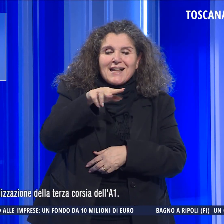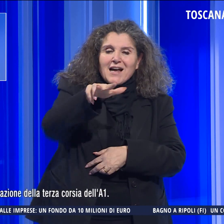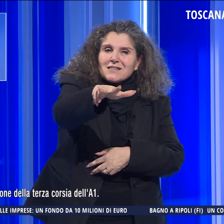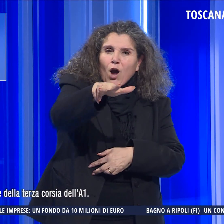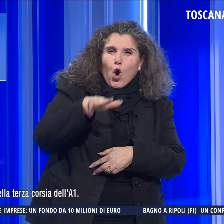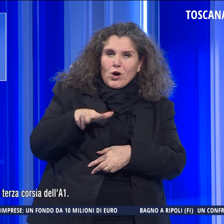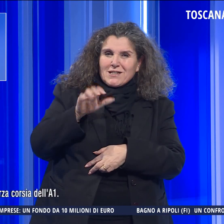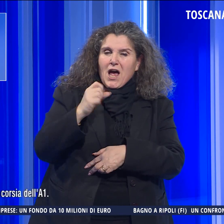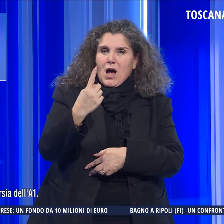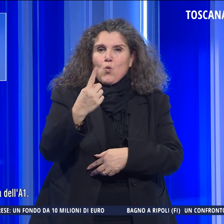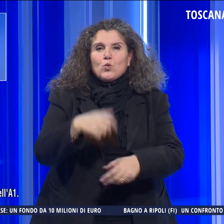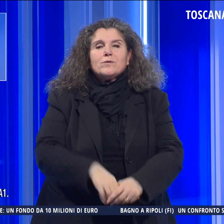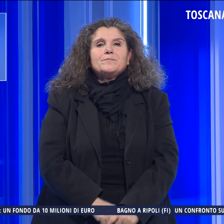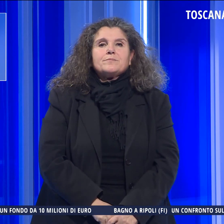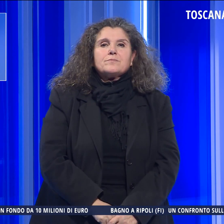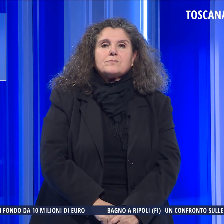dell'A1.